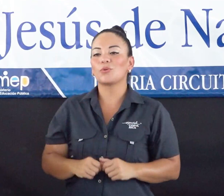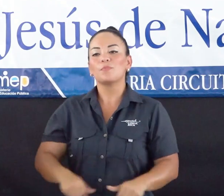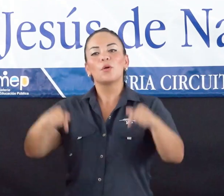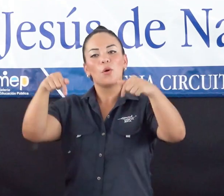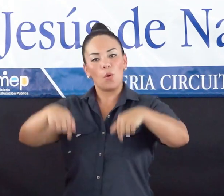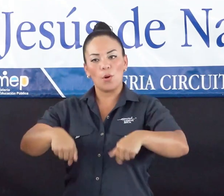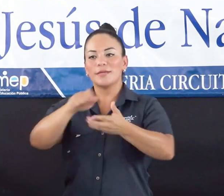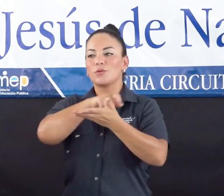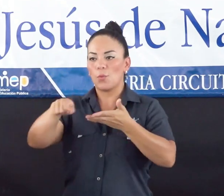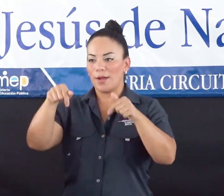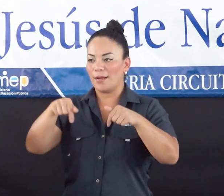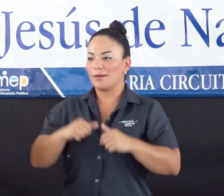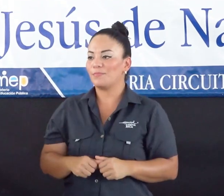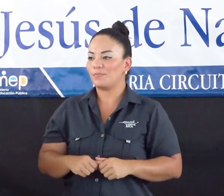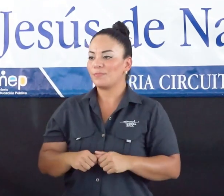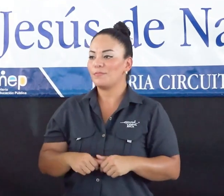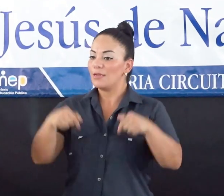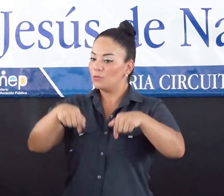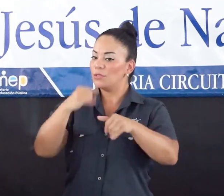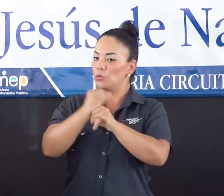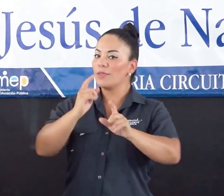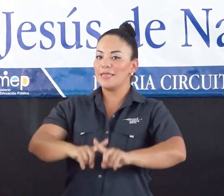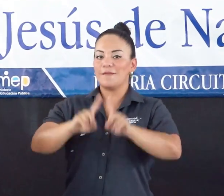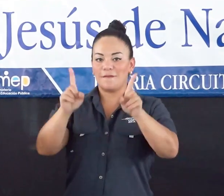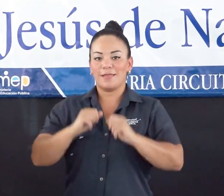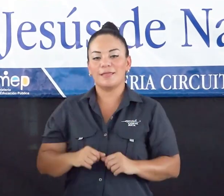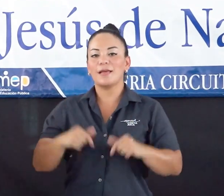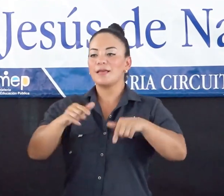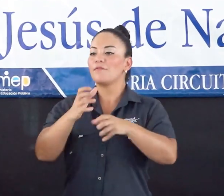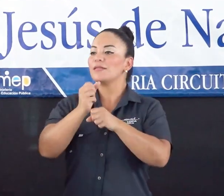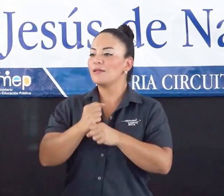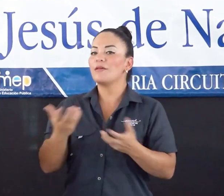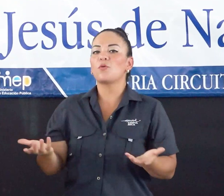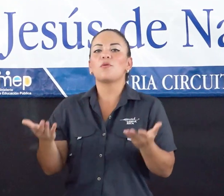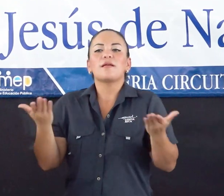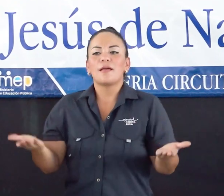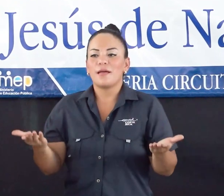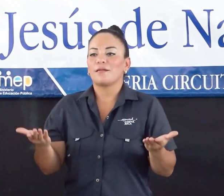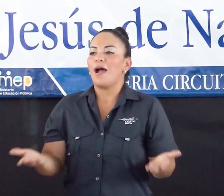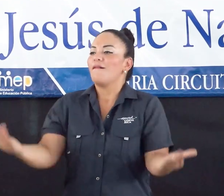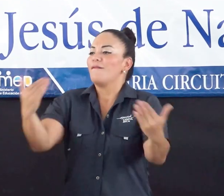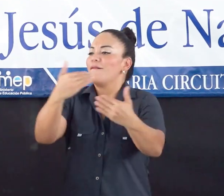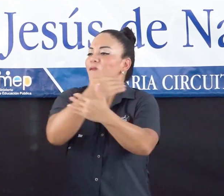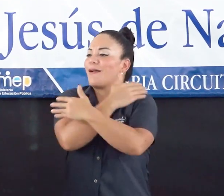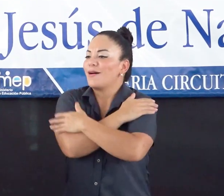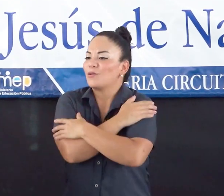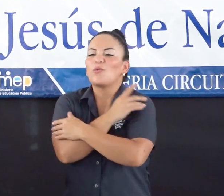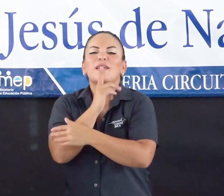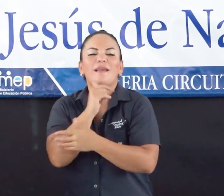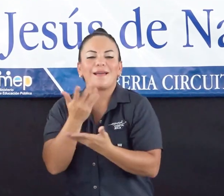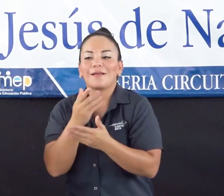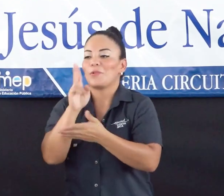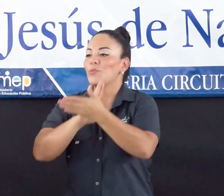esta escuela es un centro diferente porque ha recibido el abrazo, el abrazo protector de las universidades